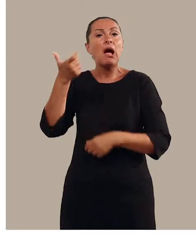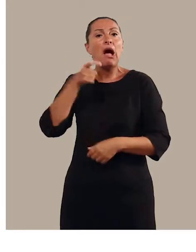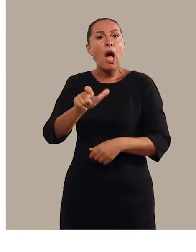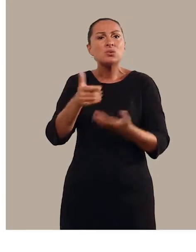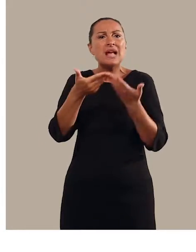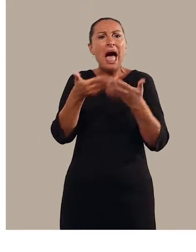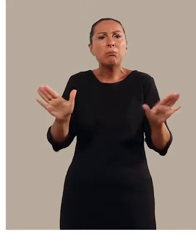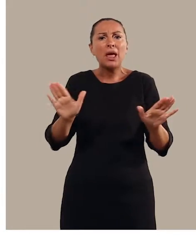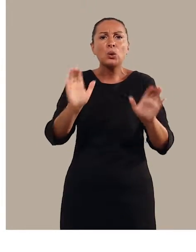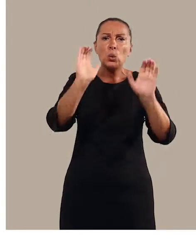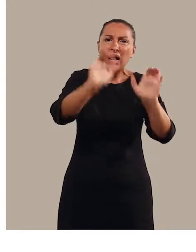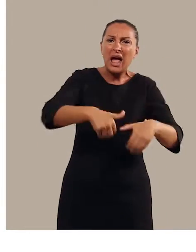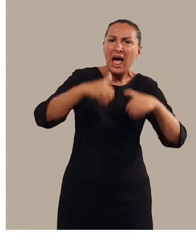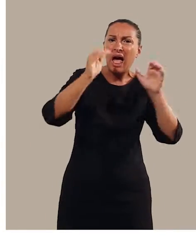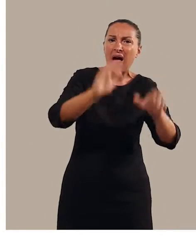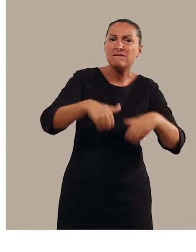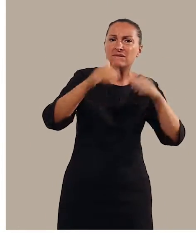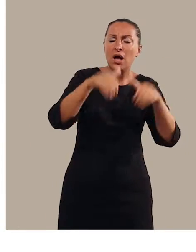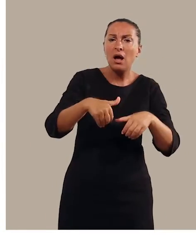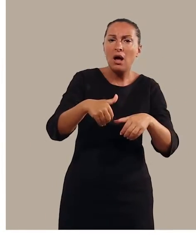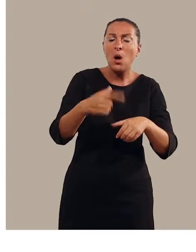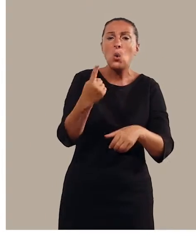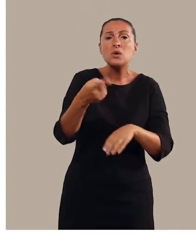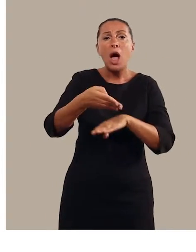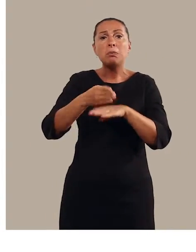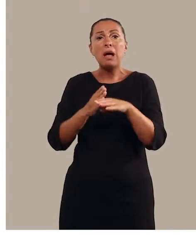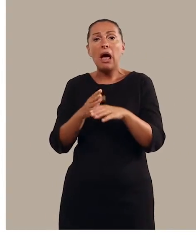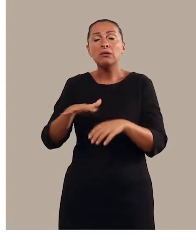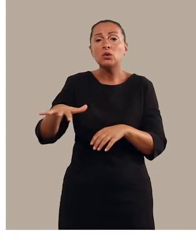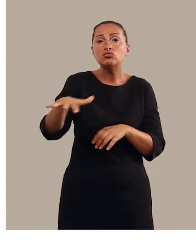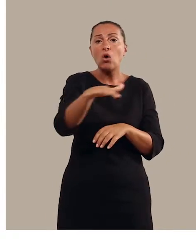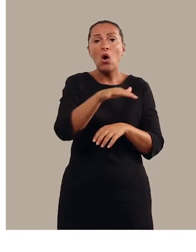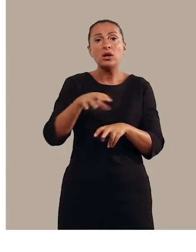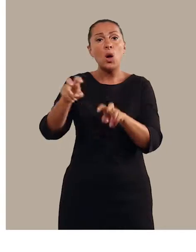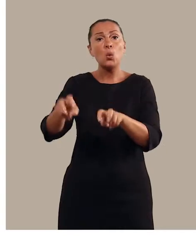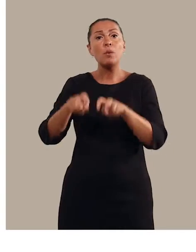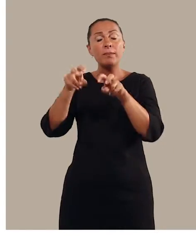Parte del complesso è andato perduto a causa dell'apertura di una cava.